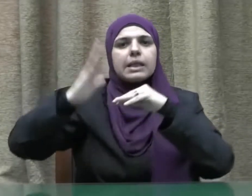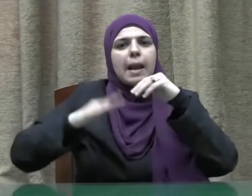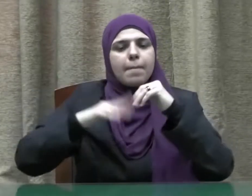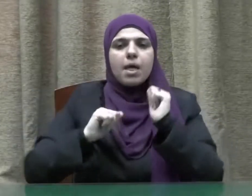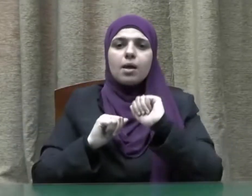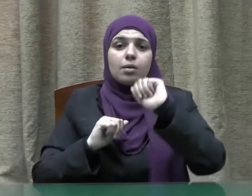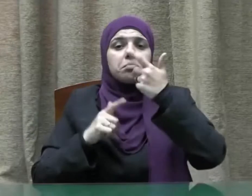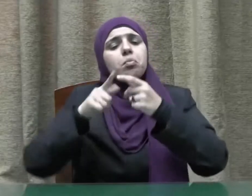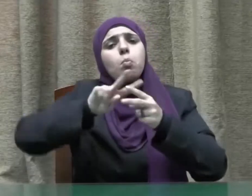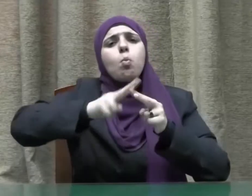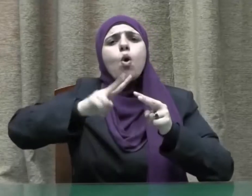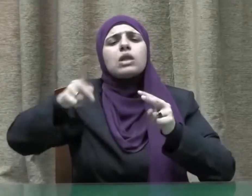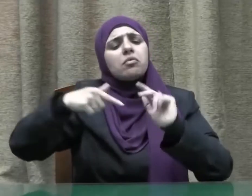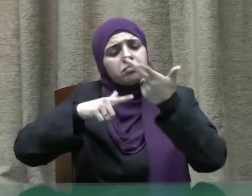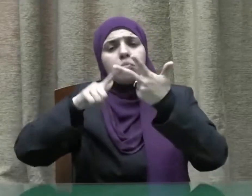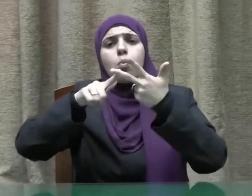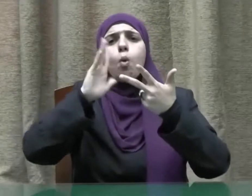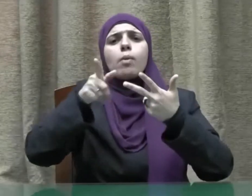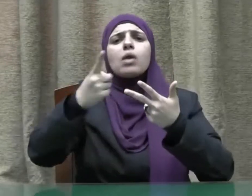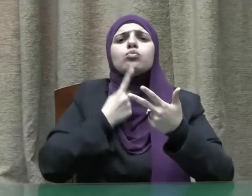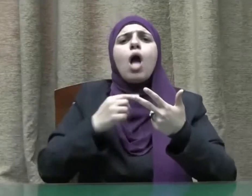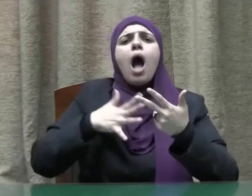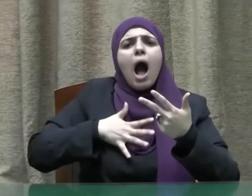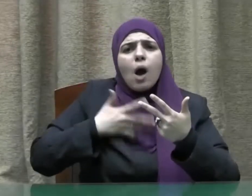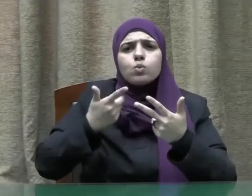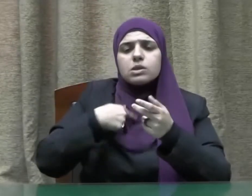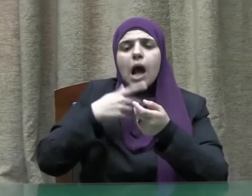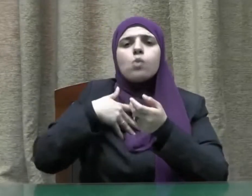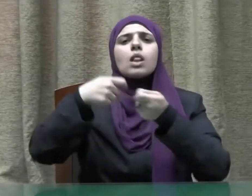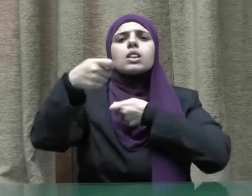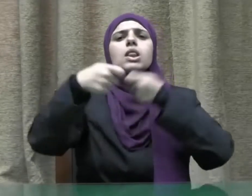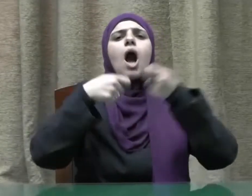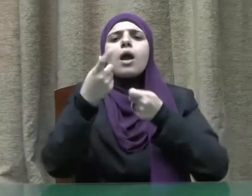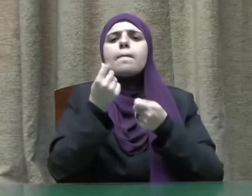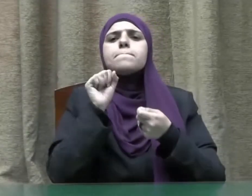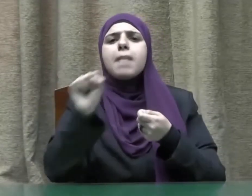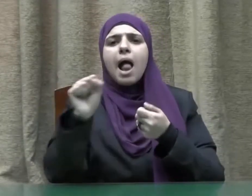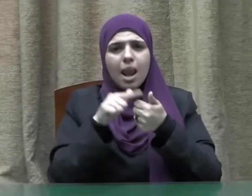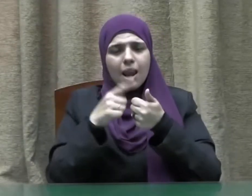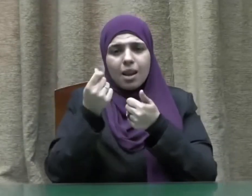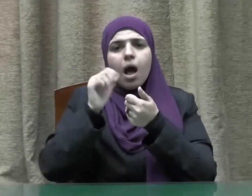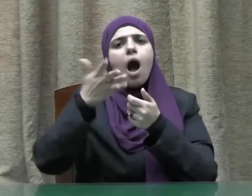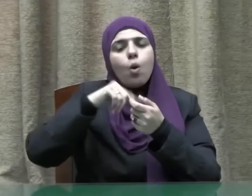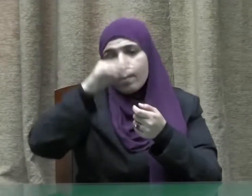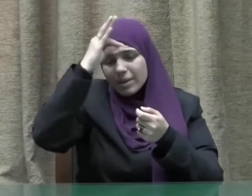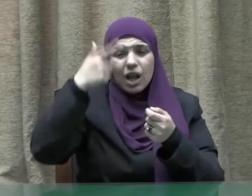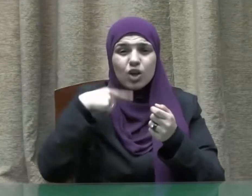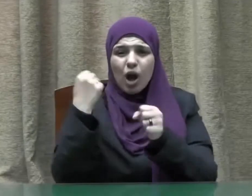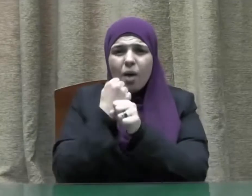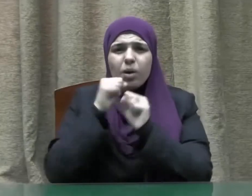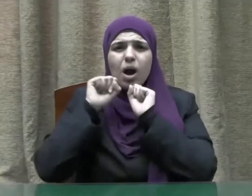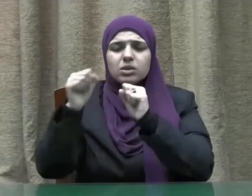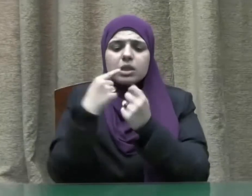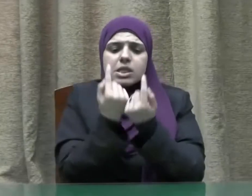وتربية وقد يحتاج إلى من يتاجر له في ماله أو من يقوم على شؤون